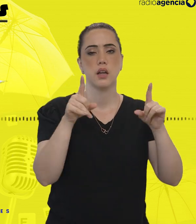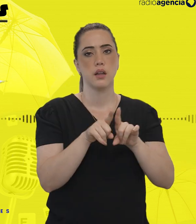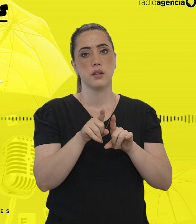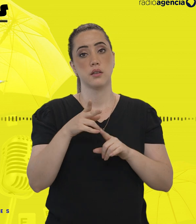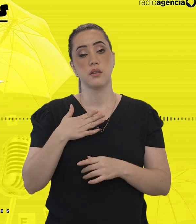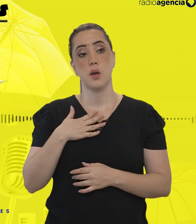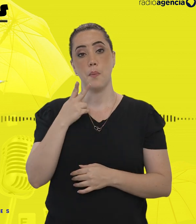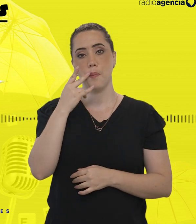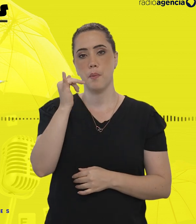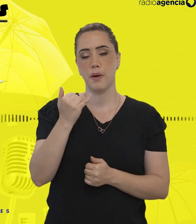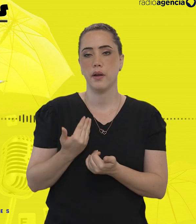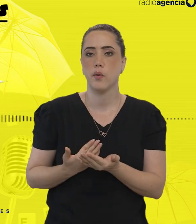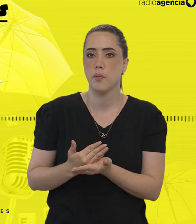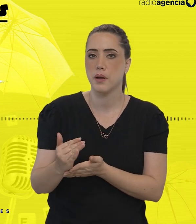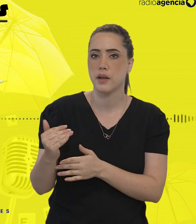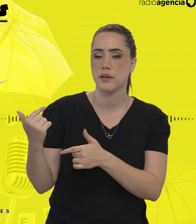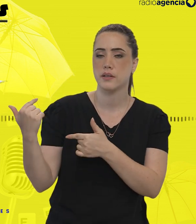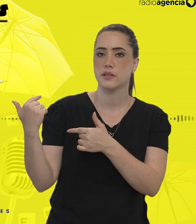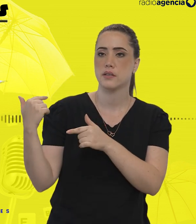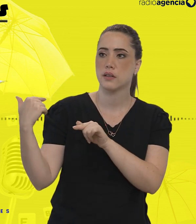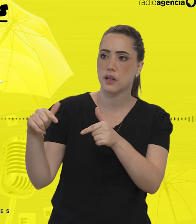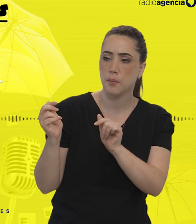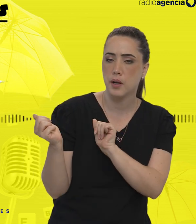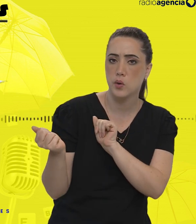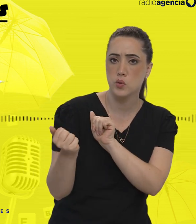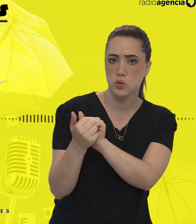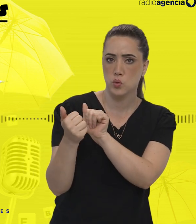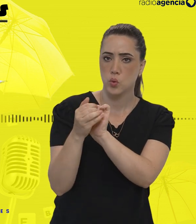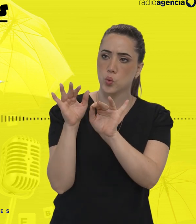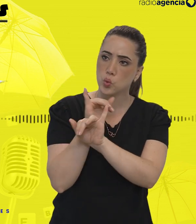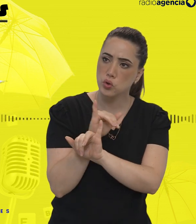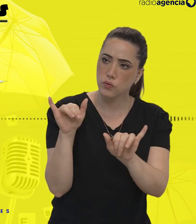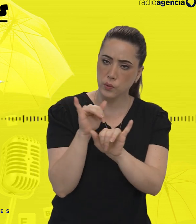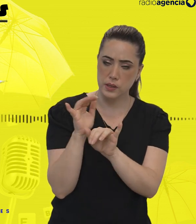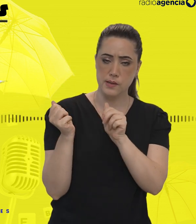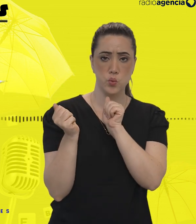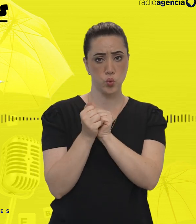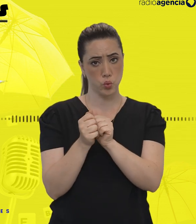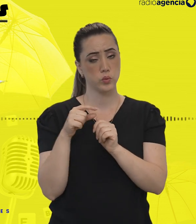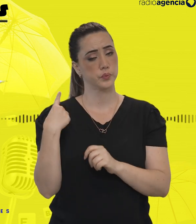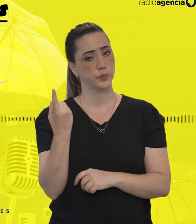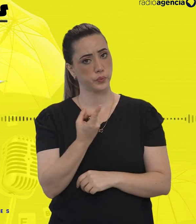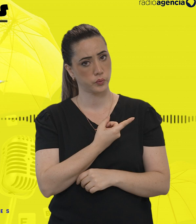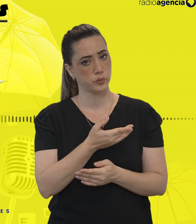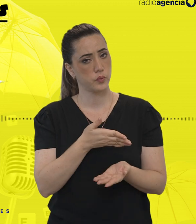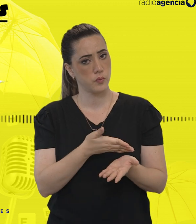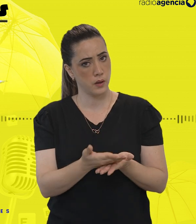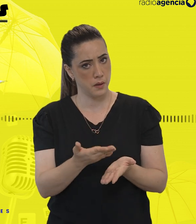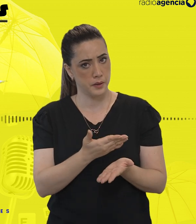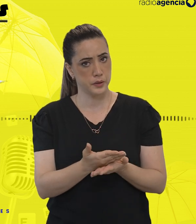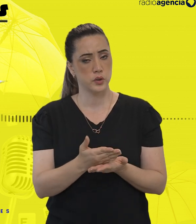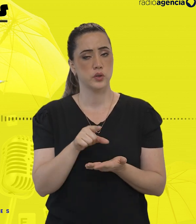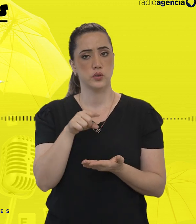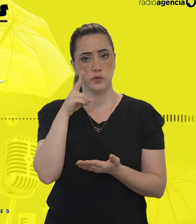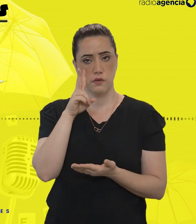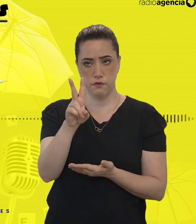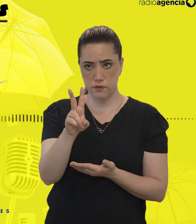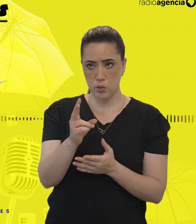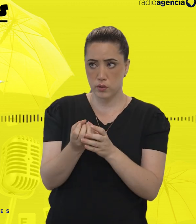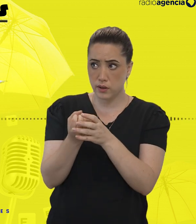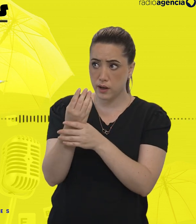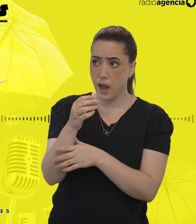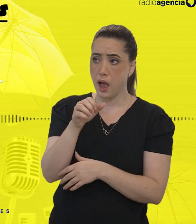o meu pai começa a fazer os eventos, a divulgação, e aí começa a ABD. Por isso,